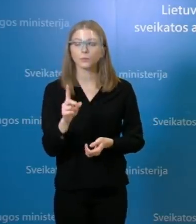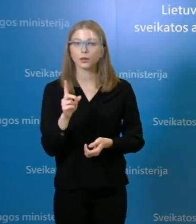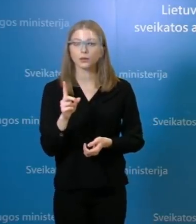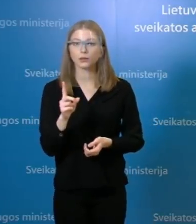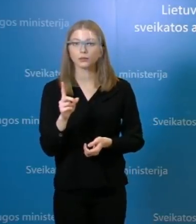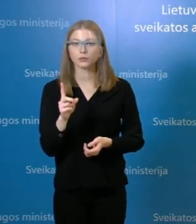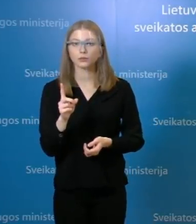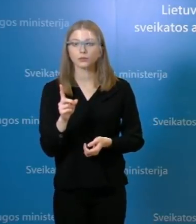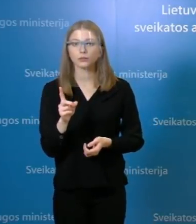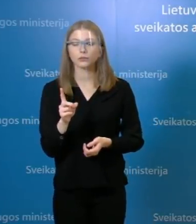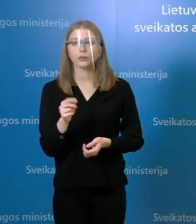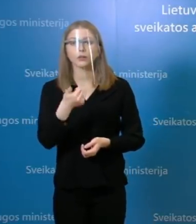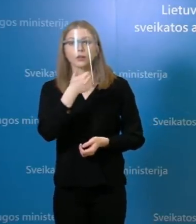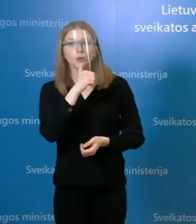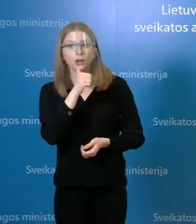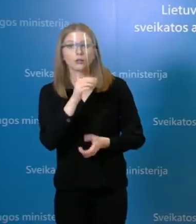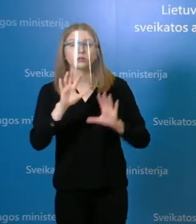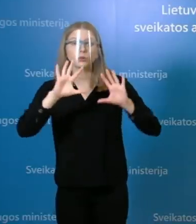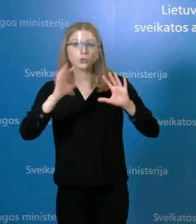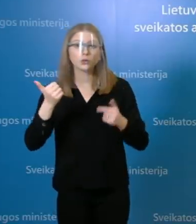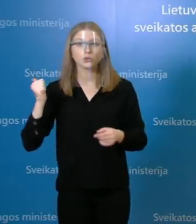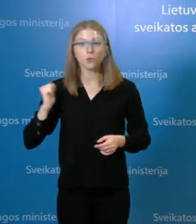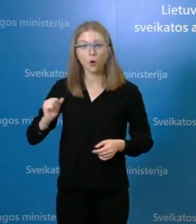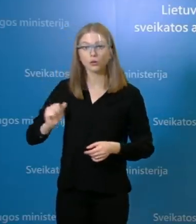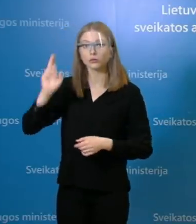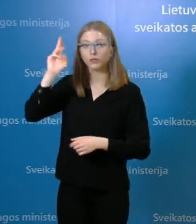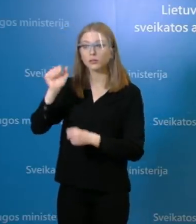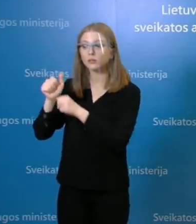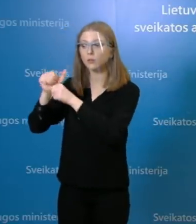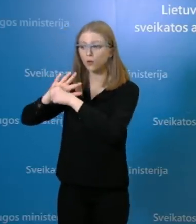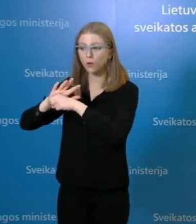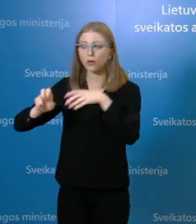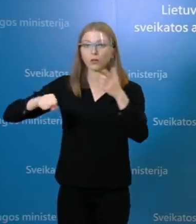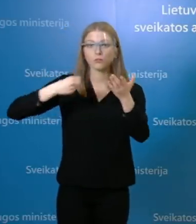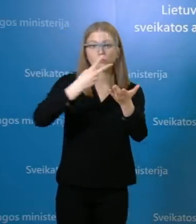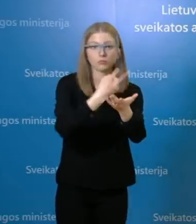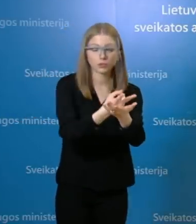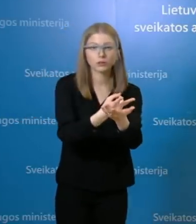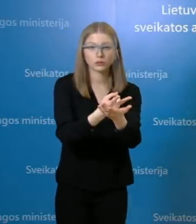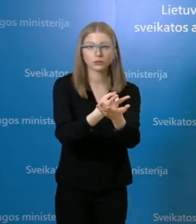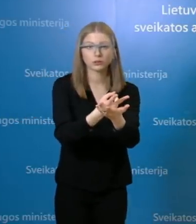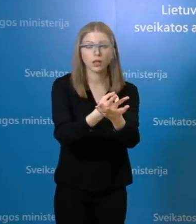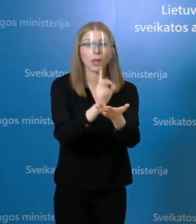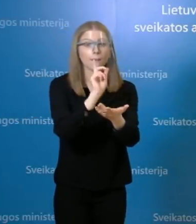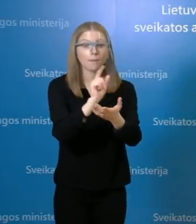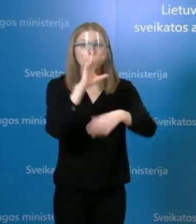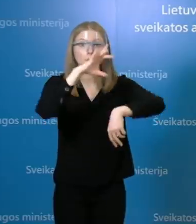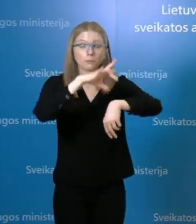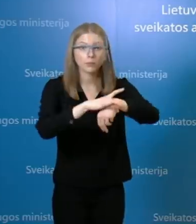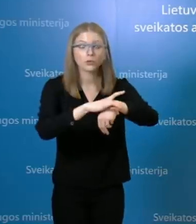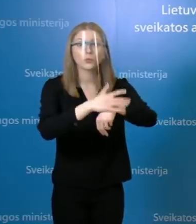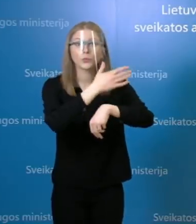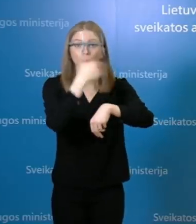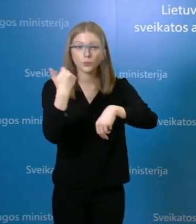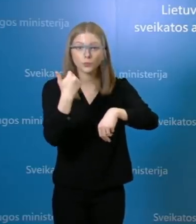jeigu yra ligonis, kuriam vis dėlto buvo prieš tai nenustatytą ligą, vėliau hospitalizavimo